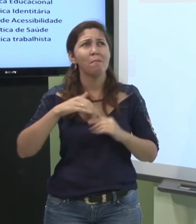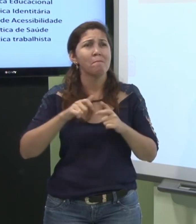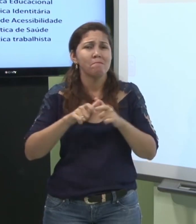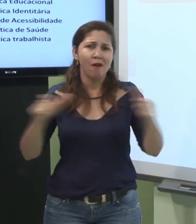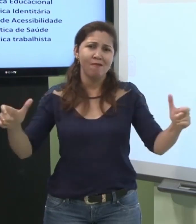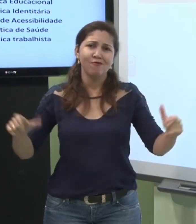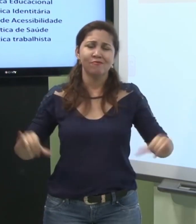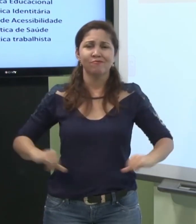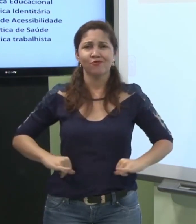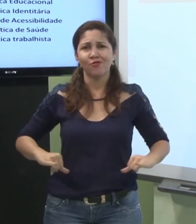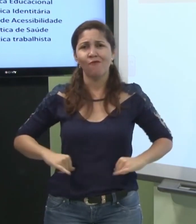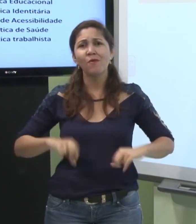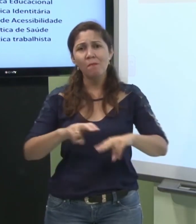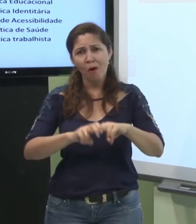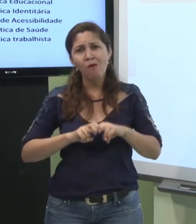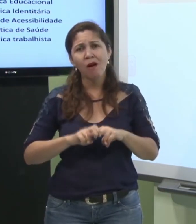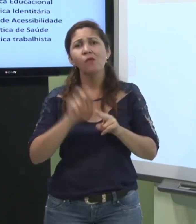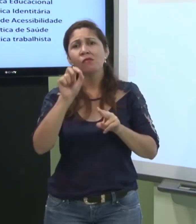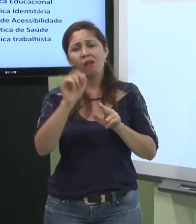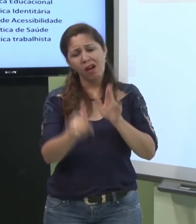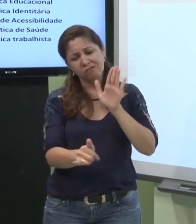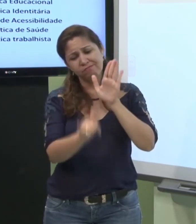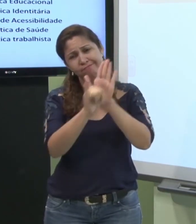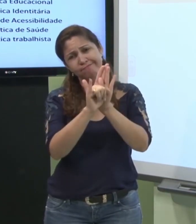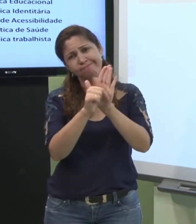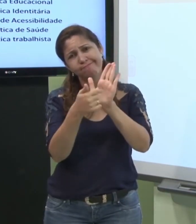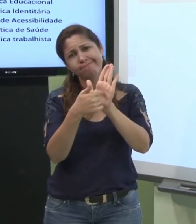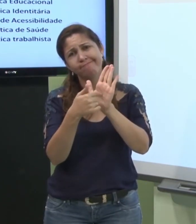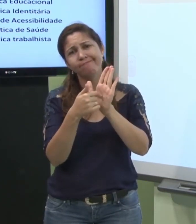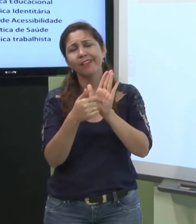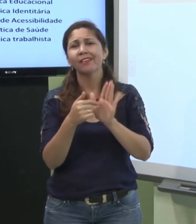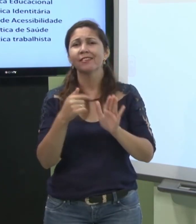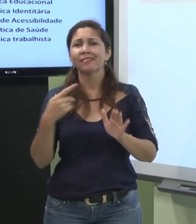a maioria dos surdos sofrem com a sua identidade